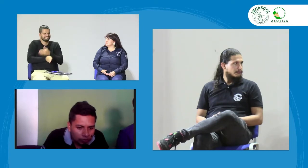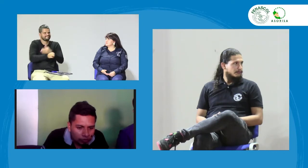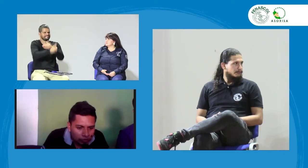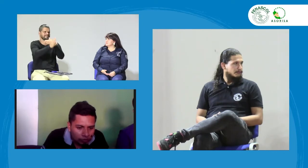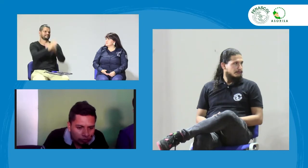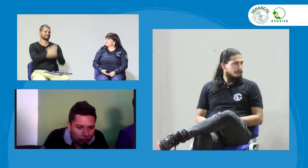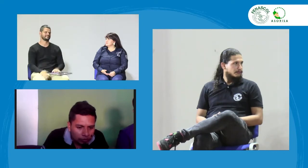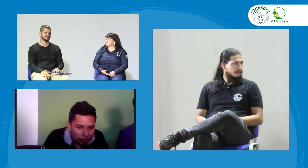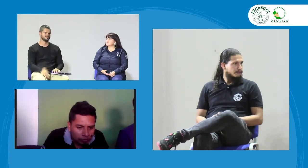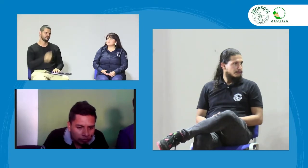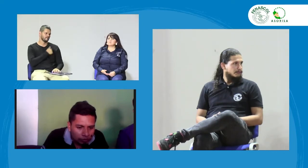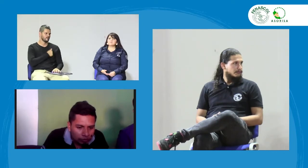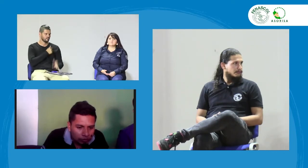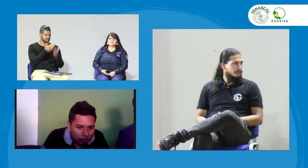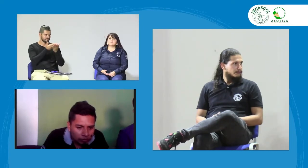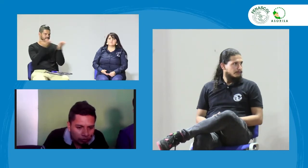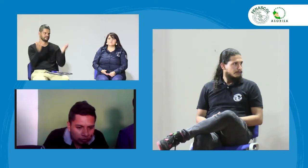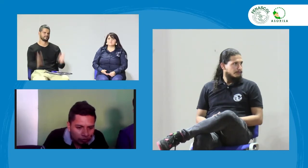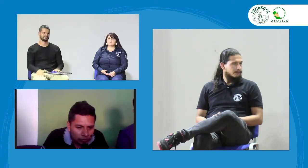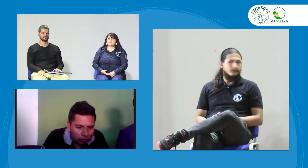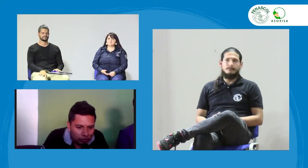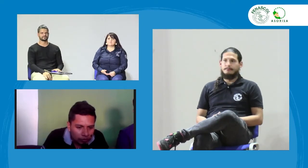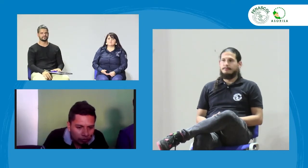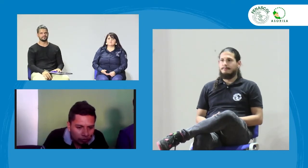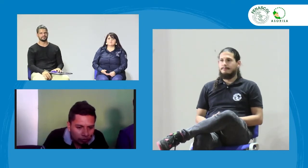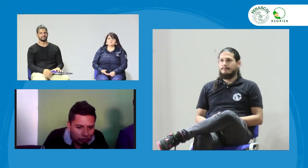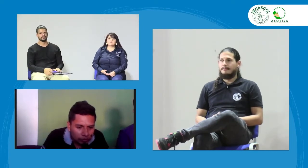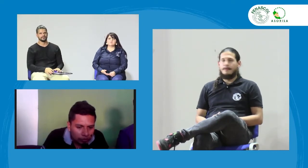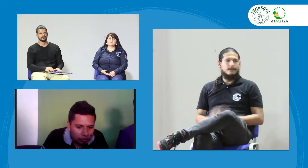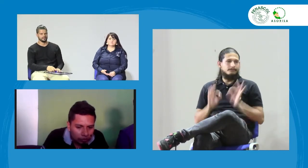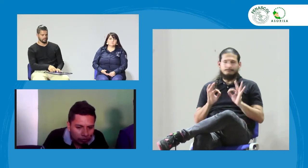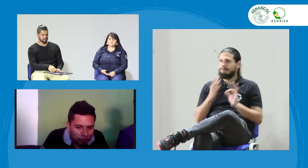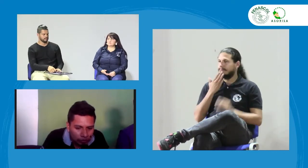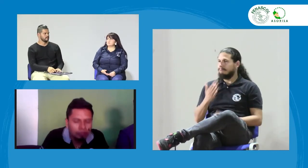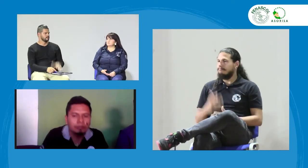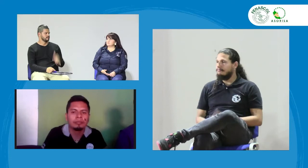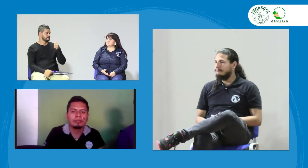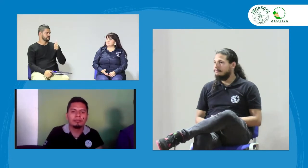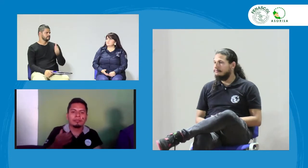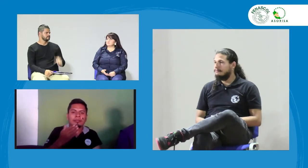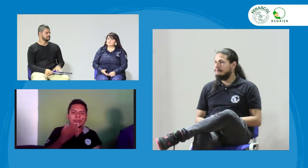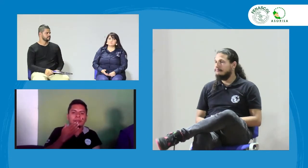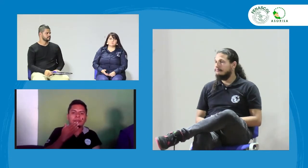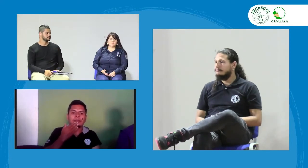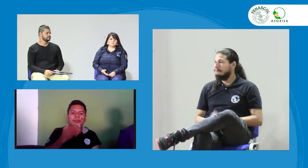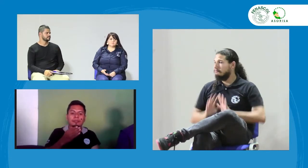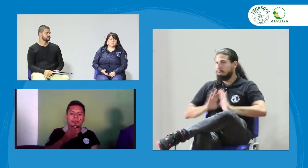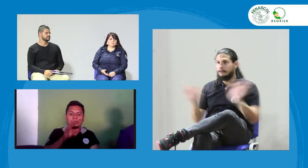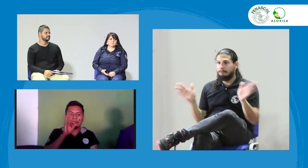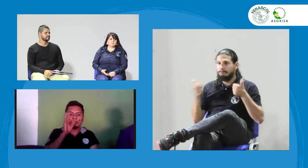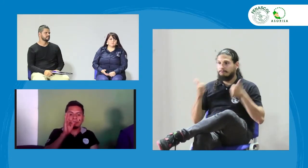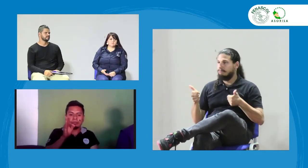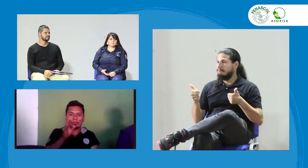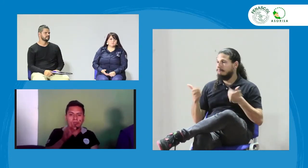Lo importante es que se muevan, que siga este movimiento, la gestión. Lo importante es la gestión que puedan realizar. Bien, muchísimas gracias.